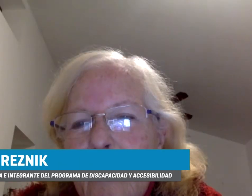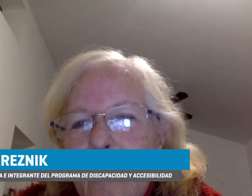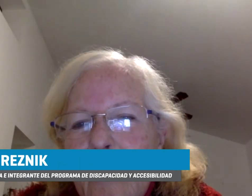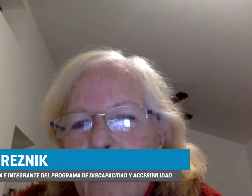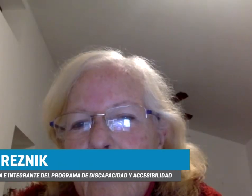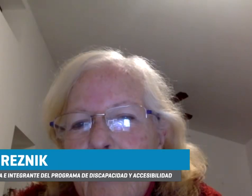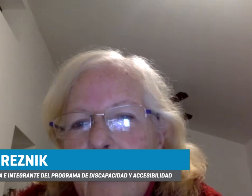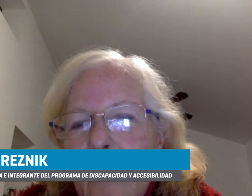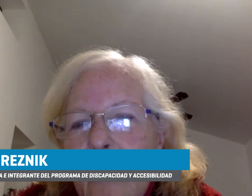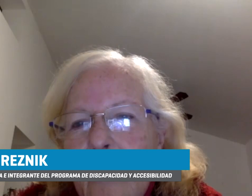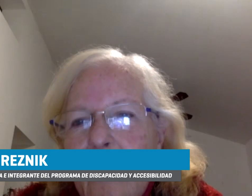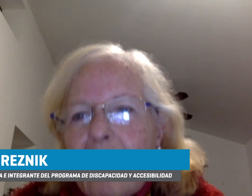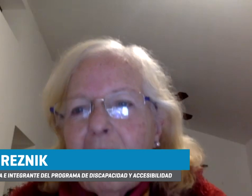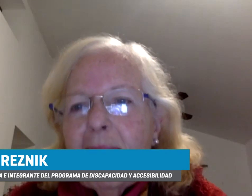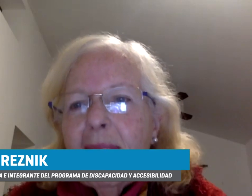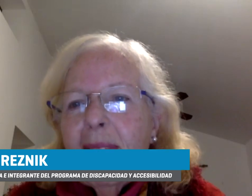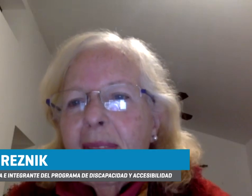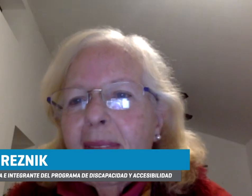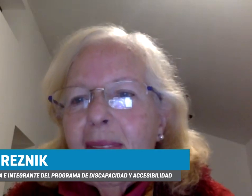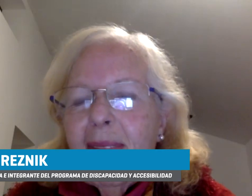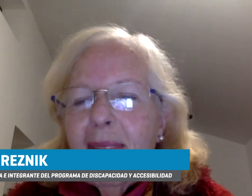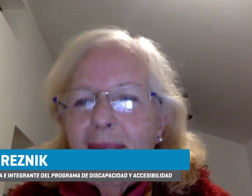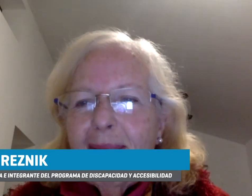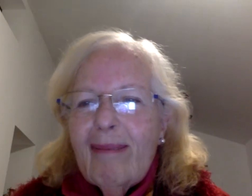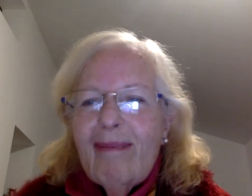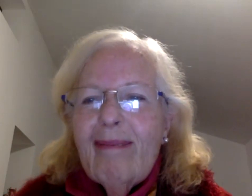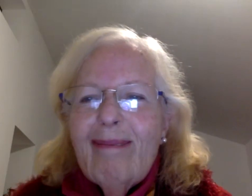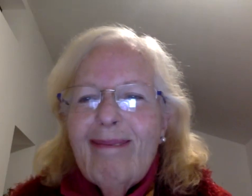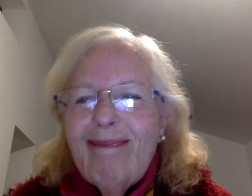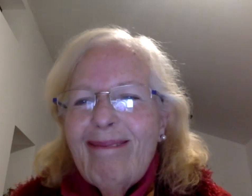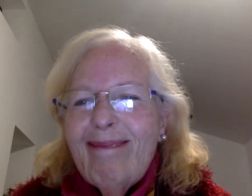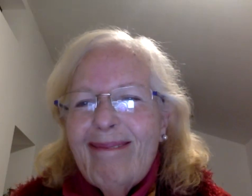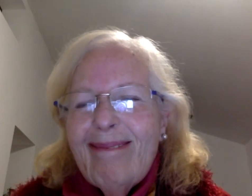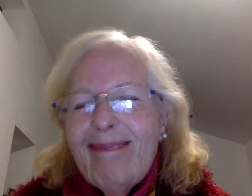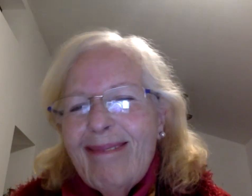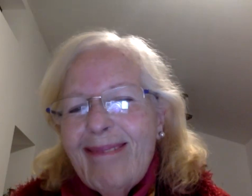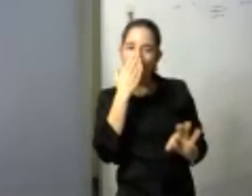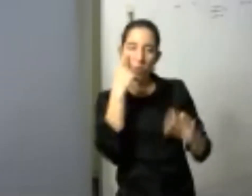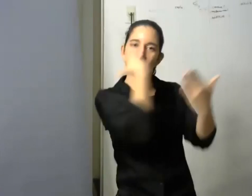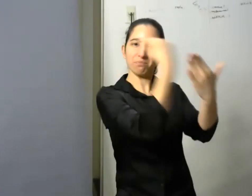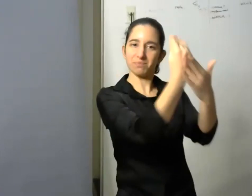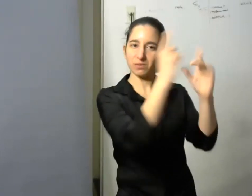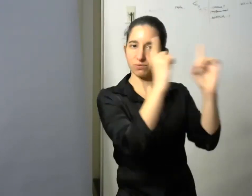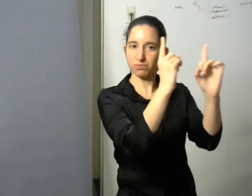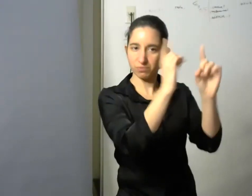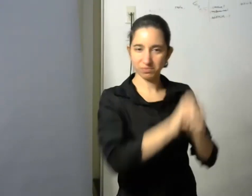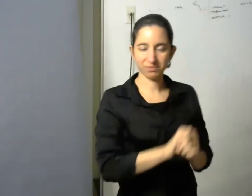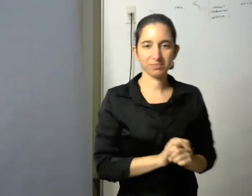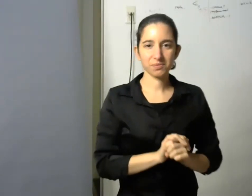ella es editora nos acompaña desde Córdoba que se mudó hace muy poquito y por último va a cerrar